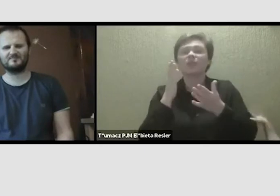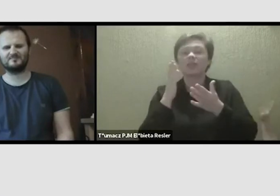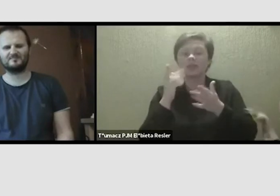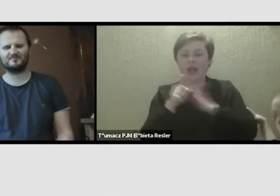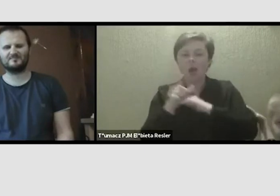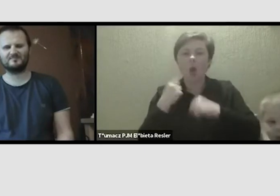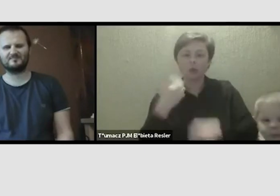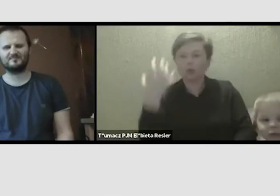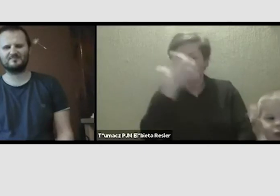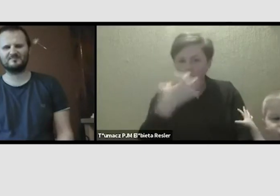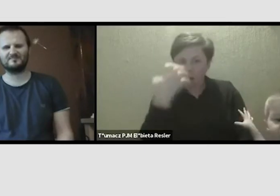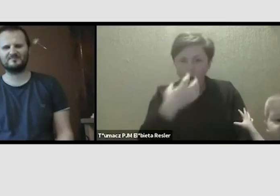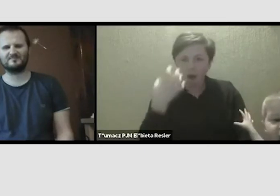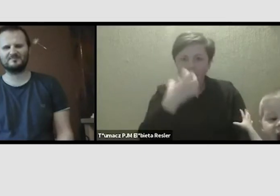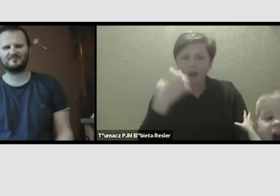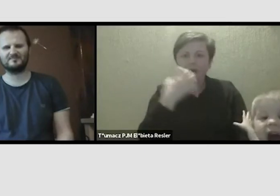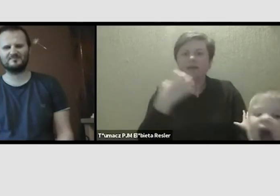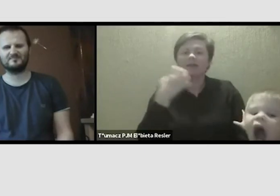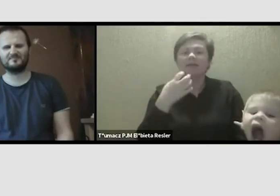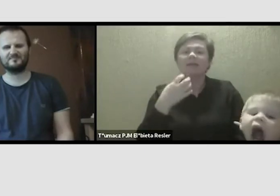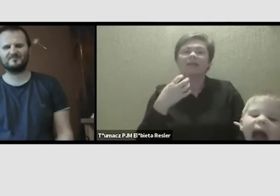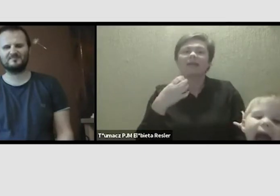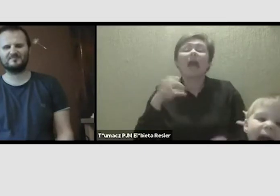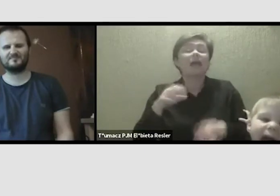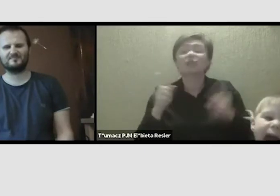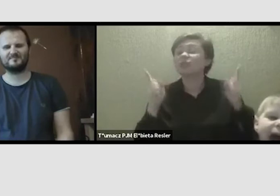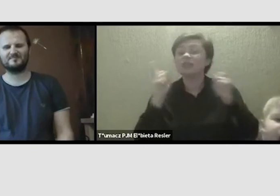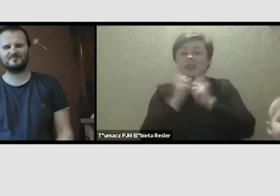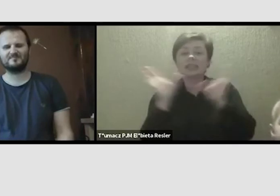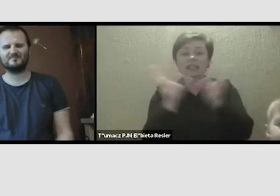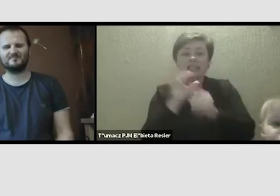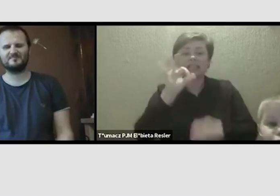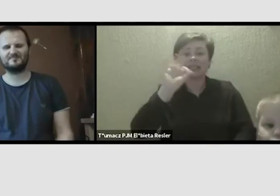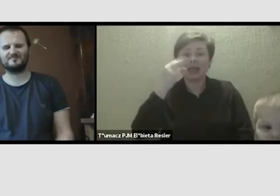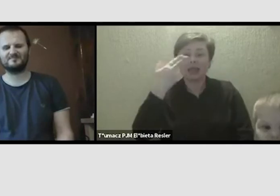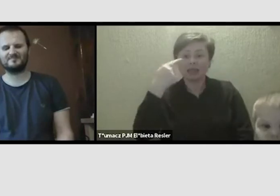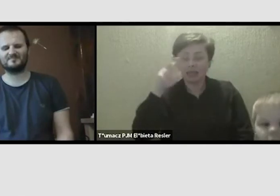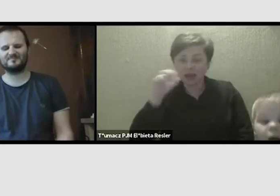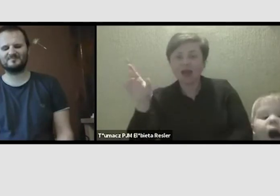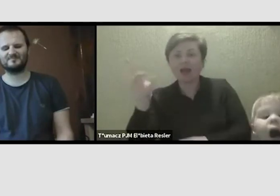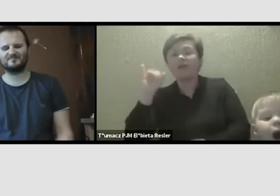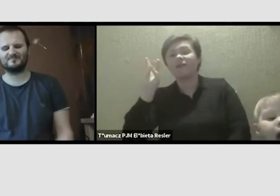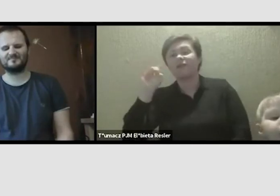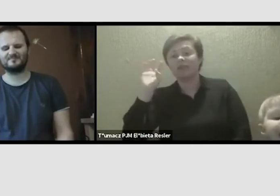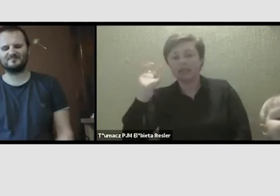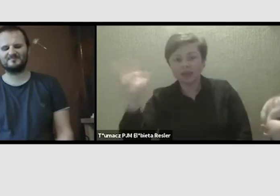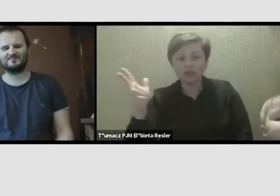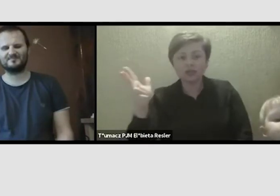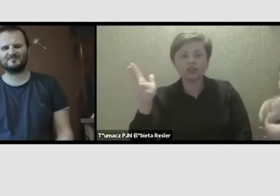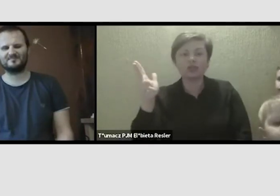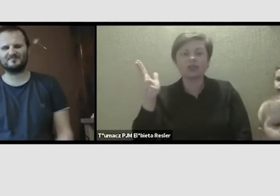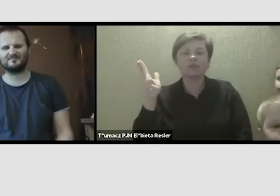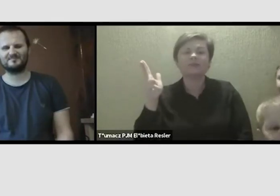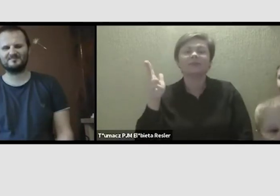kolei. A spotykamy się dziś z Sandrą i Witkiem z powodu